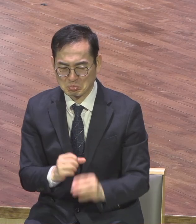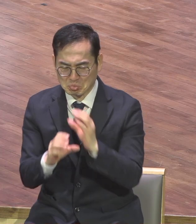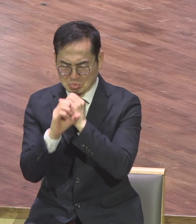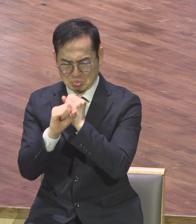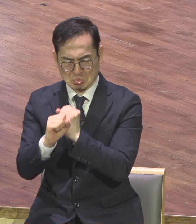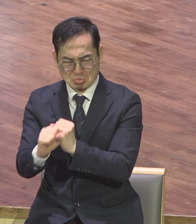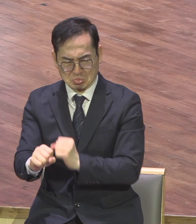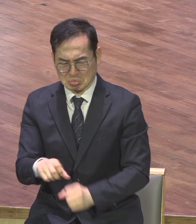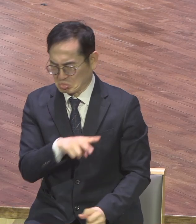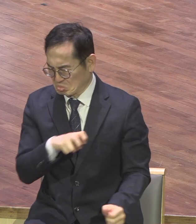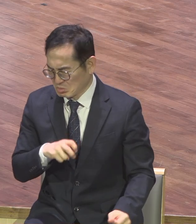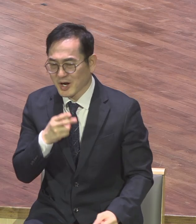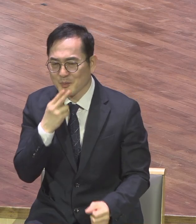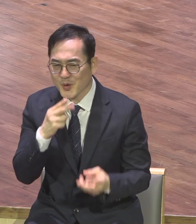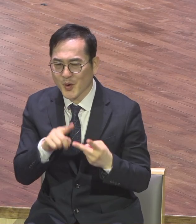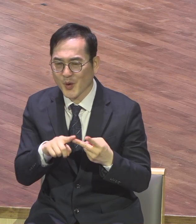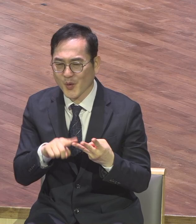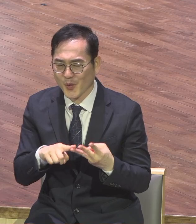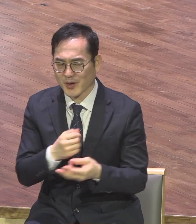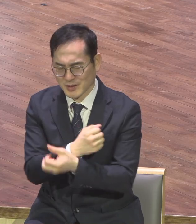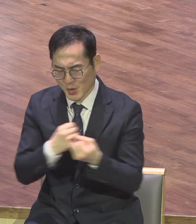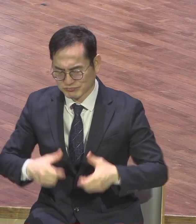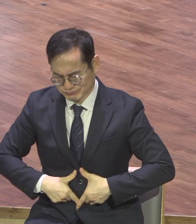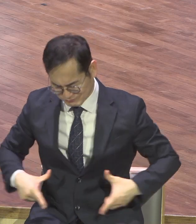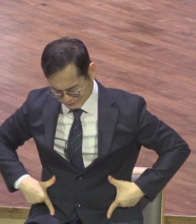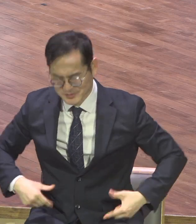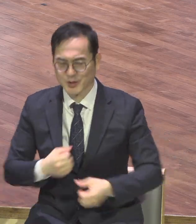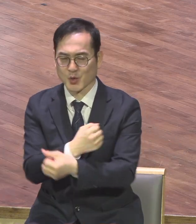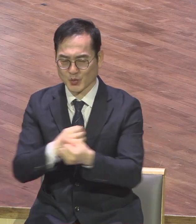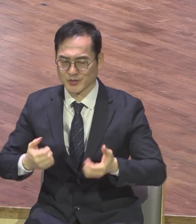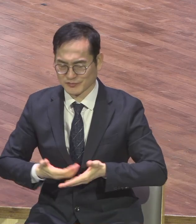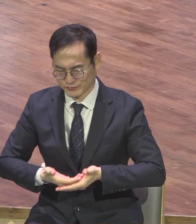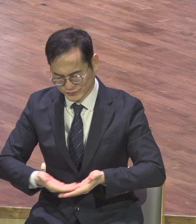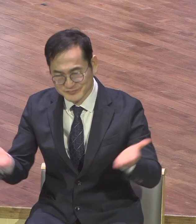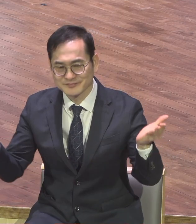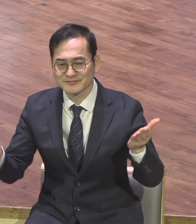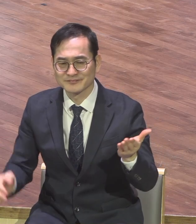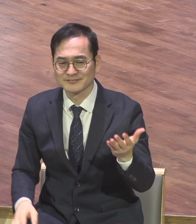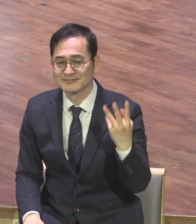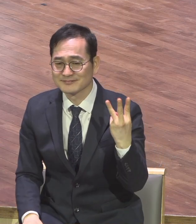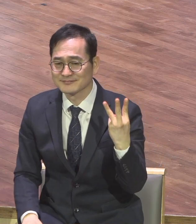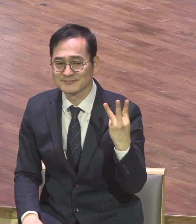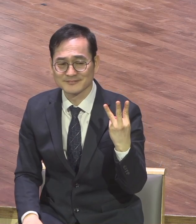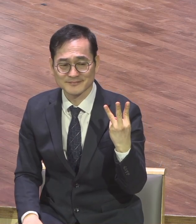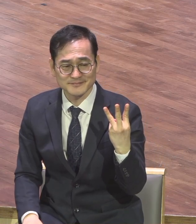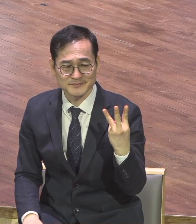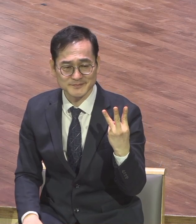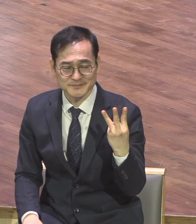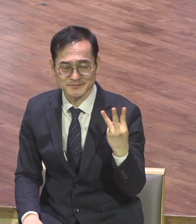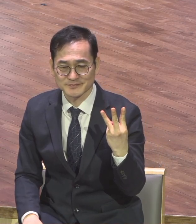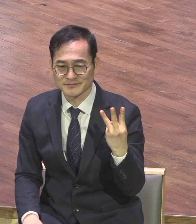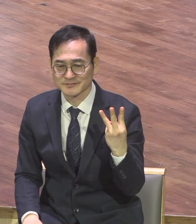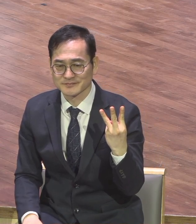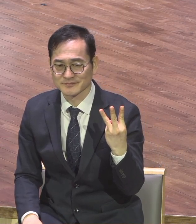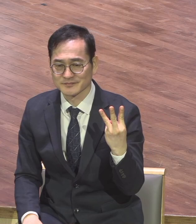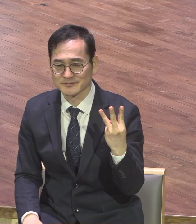모든 사람을 용서하는 그러한 신앙 모든 사람을 용서하는 겁니다